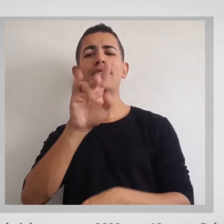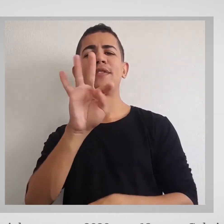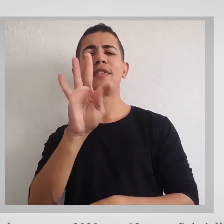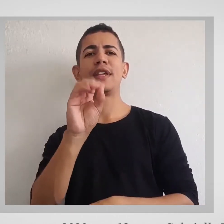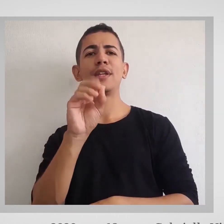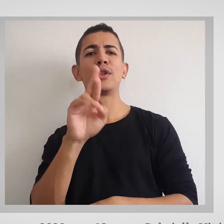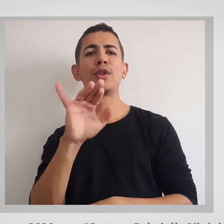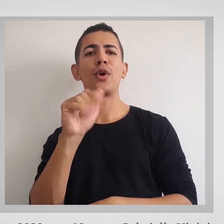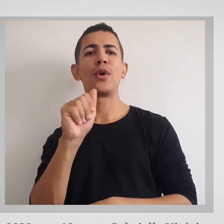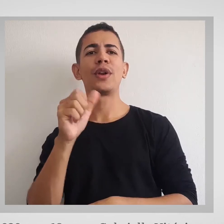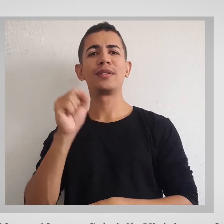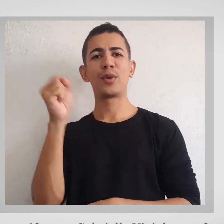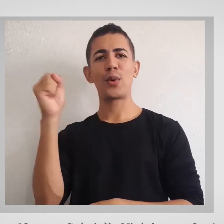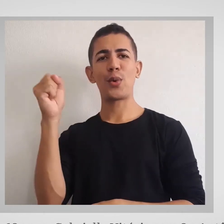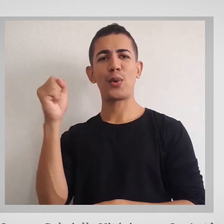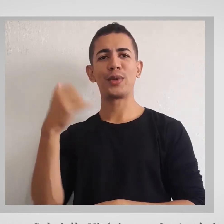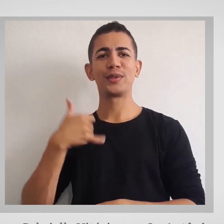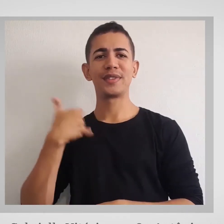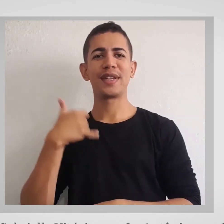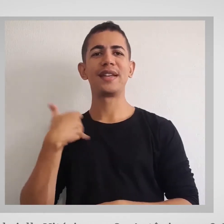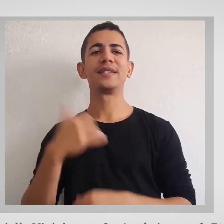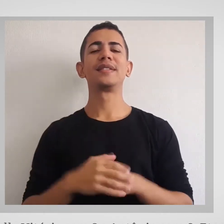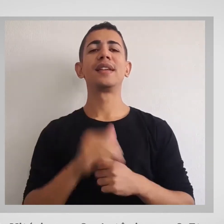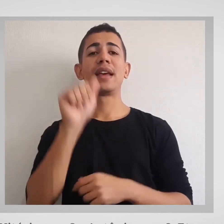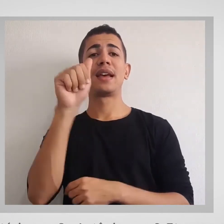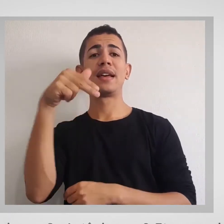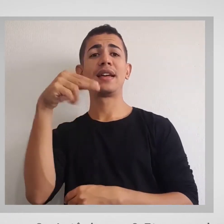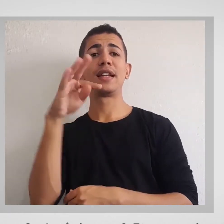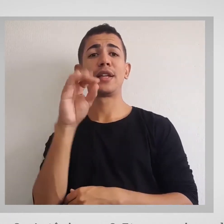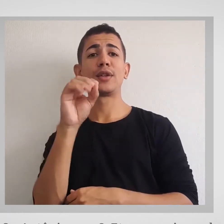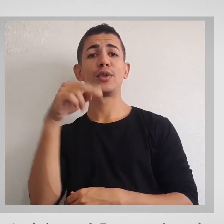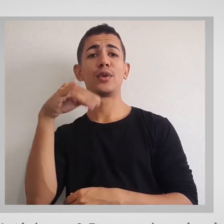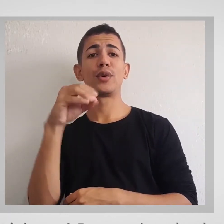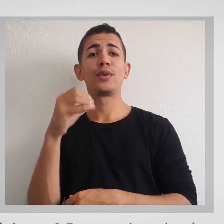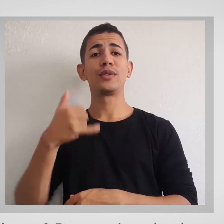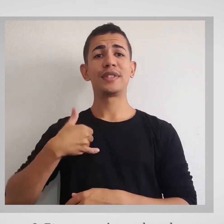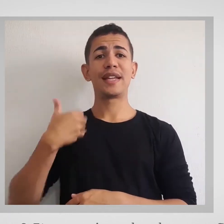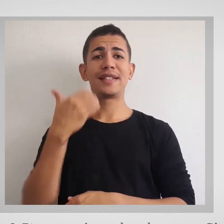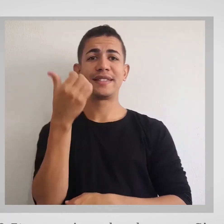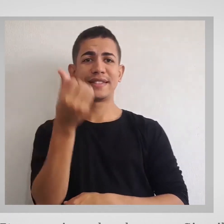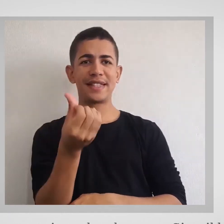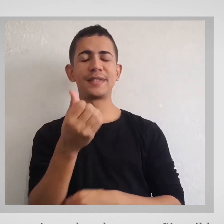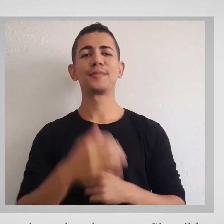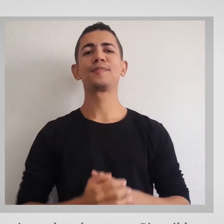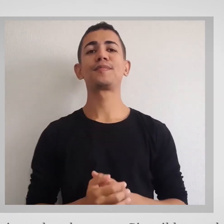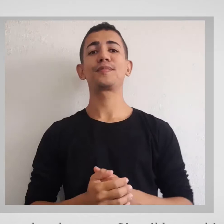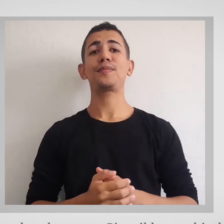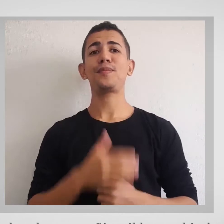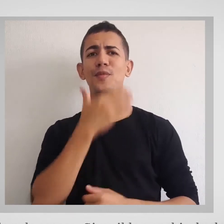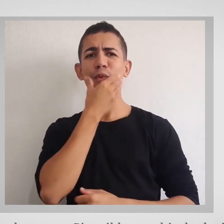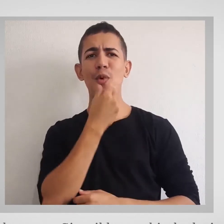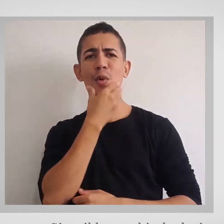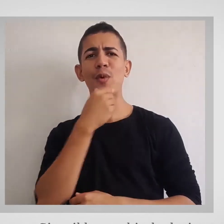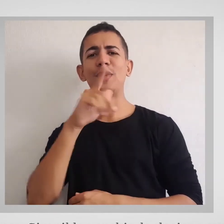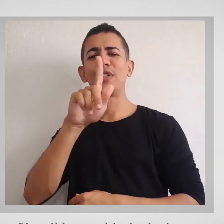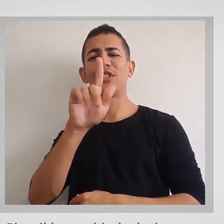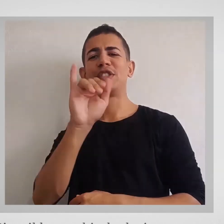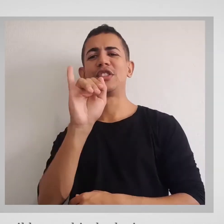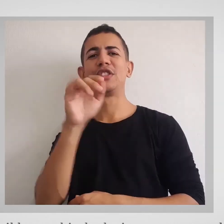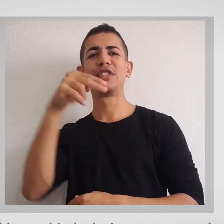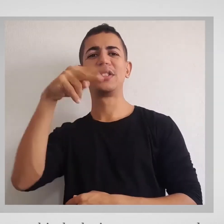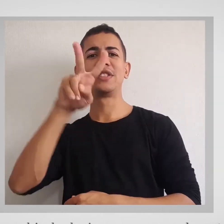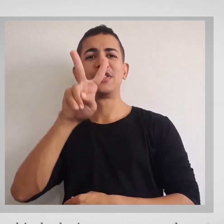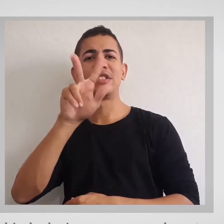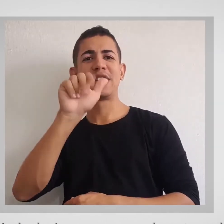8 e Antônio com 6. Eterno apaixonado pela esposa, Givanildo a enchia de elogios e mensagens